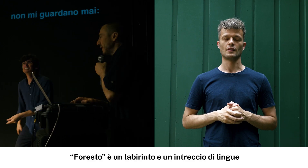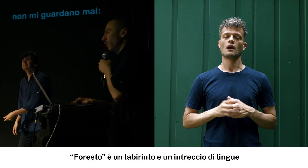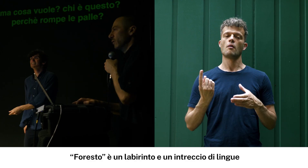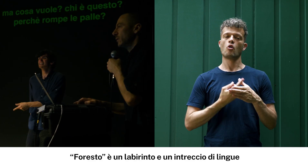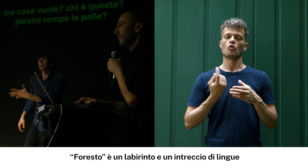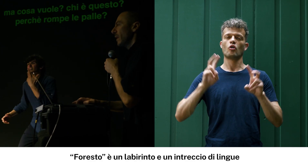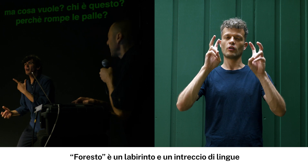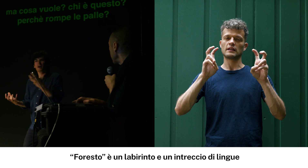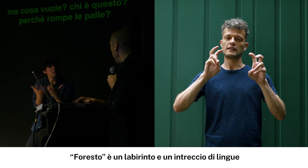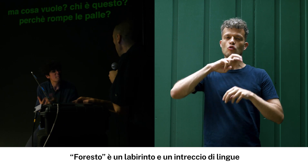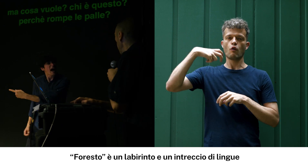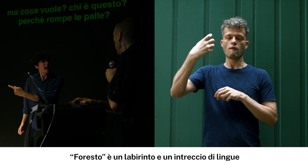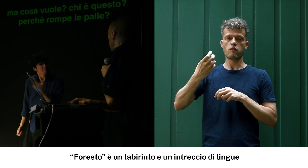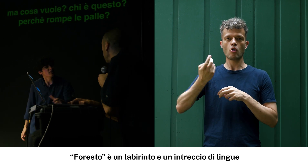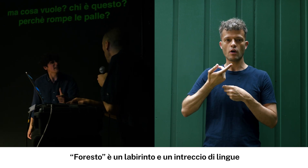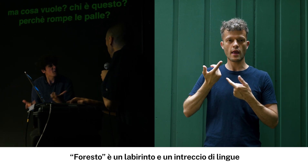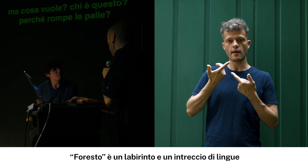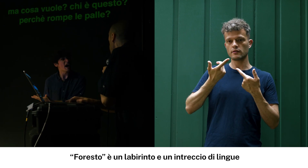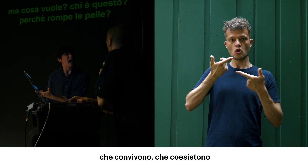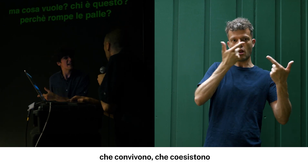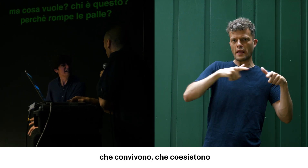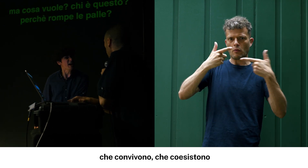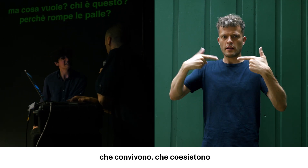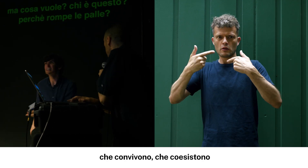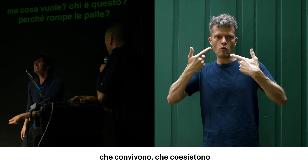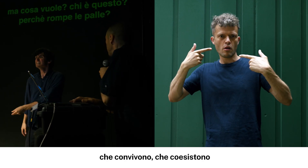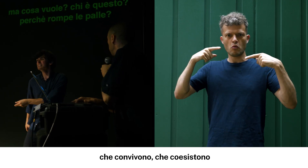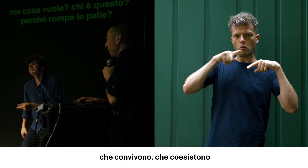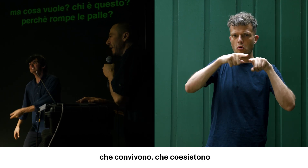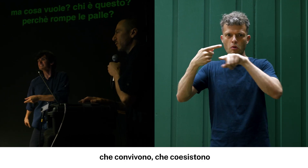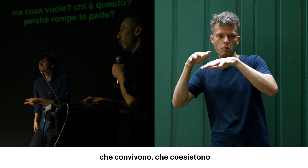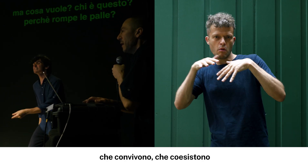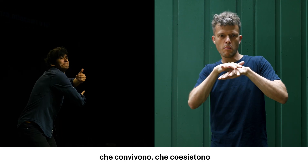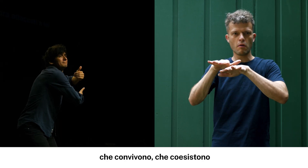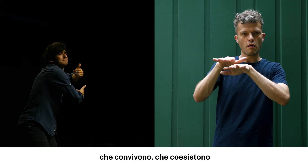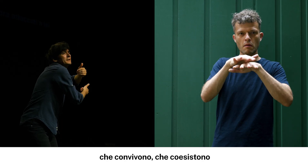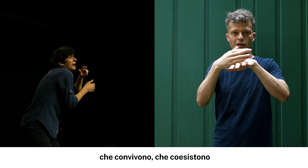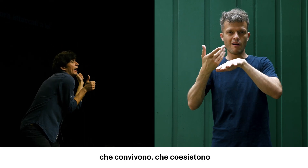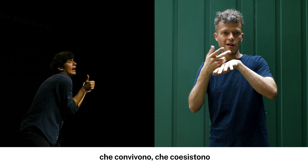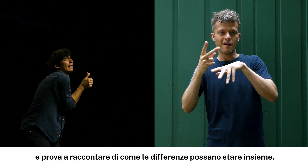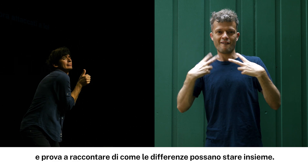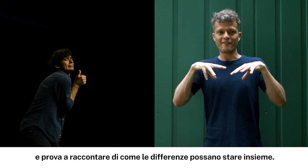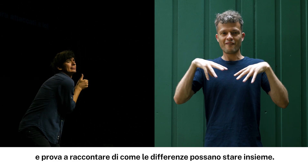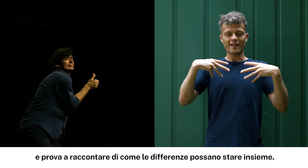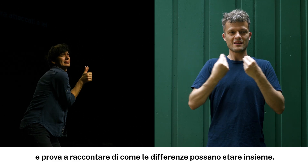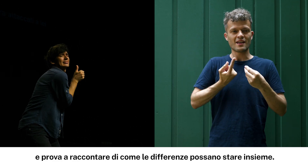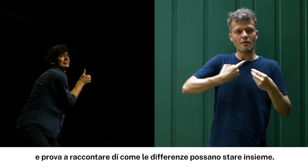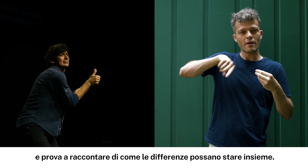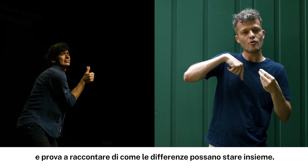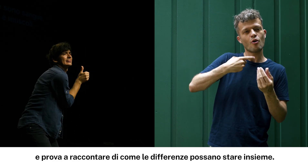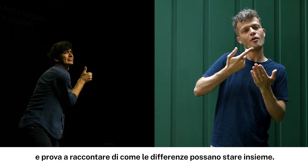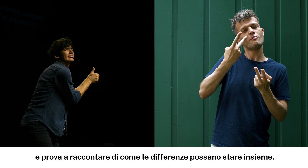Forresto è un labirinto ed un intrico di lingue che abitano la scena, che convivono, che coesistono e prova a